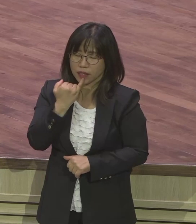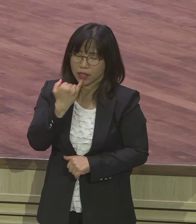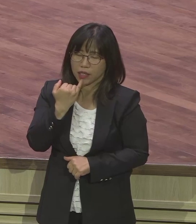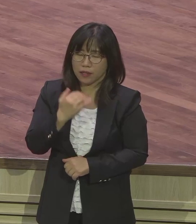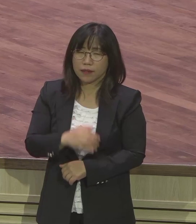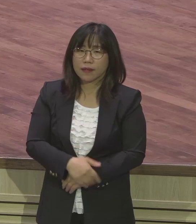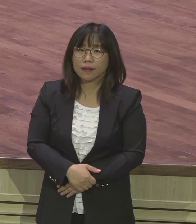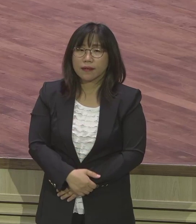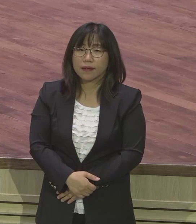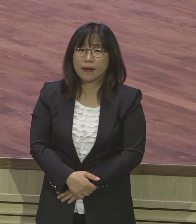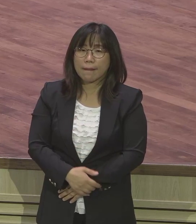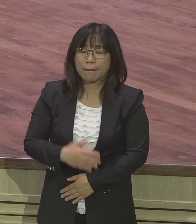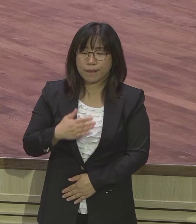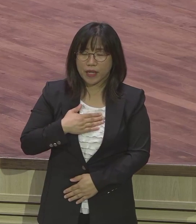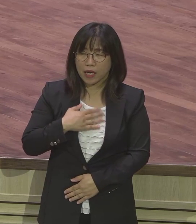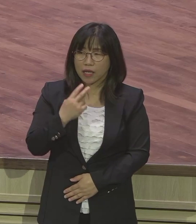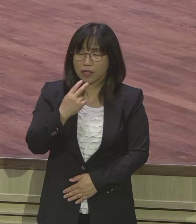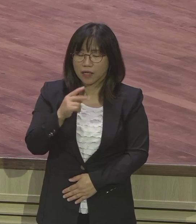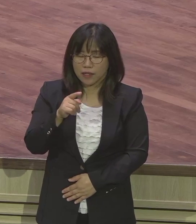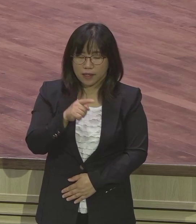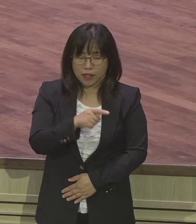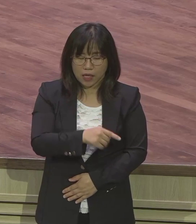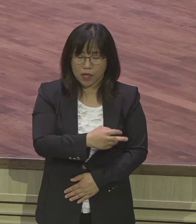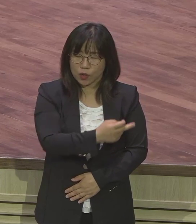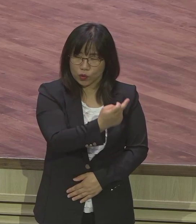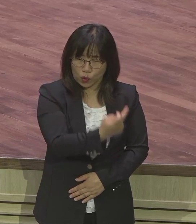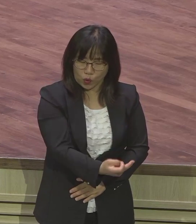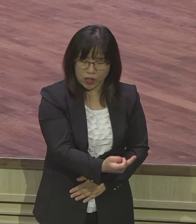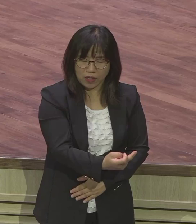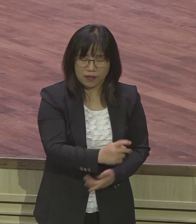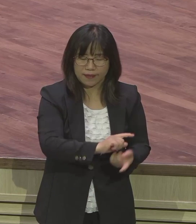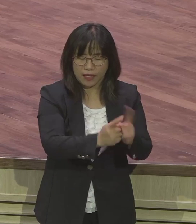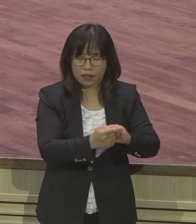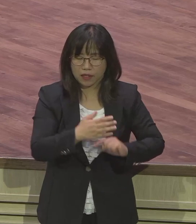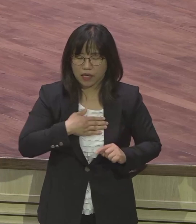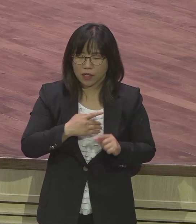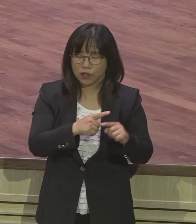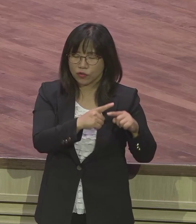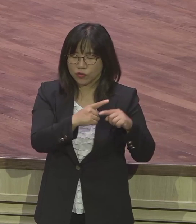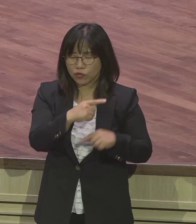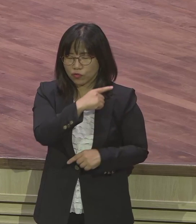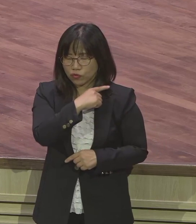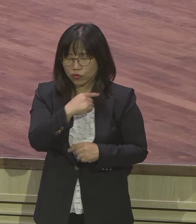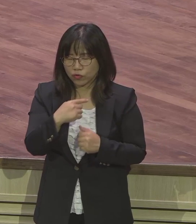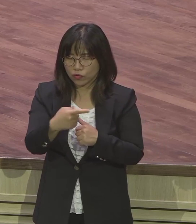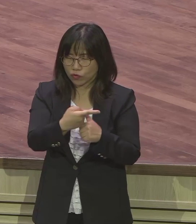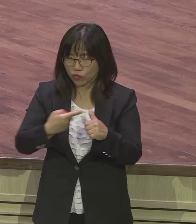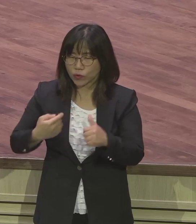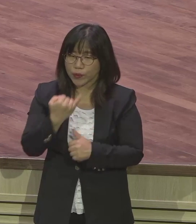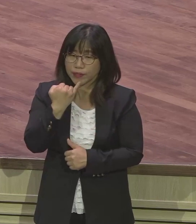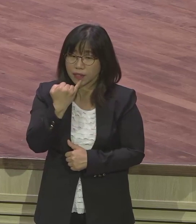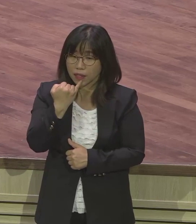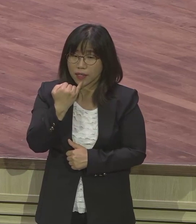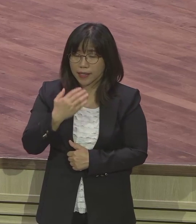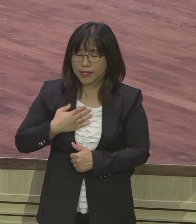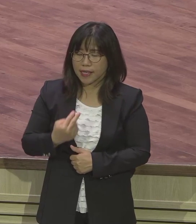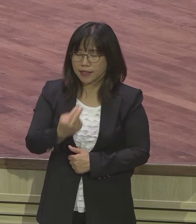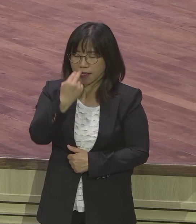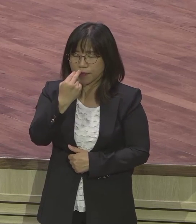요셉이 동생을 안되면 내가 죽겠다 이 정도로 사람이 바뀌어버렸어요 자신이 생명을 걸고 담보가 되는